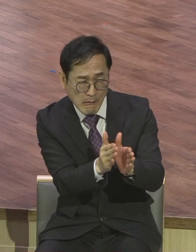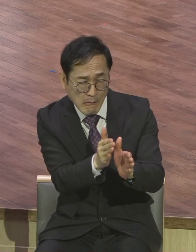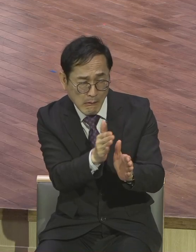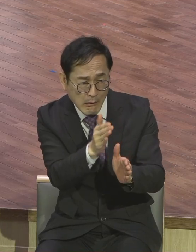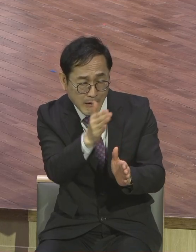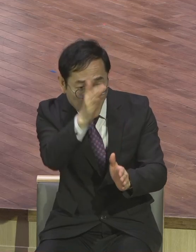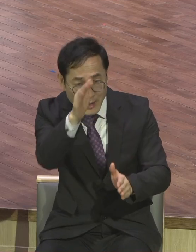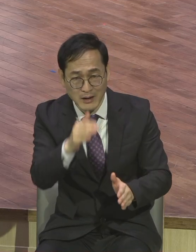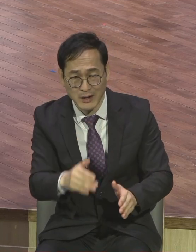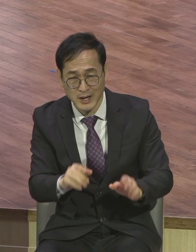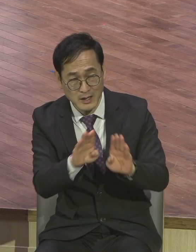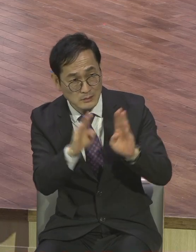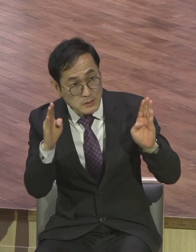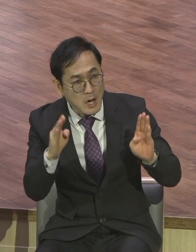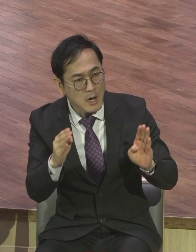막 찍어요.